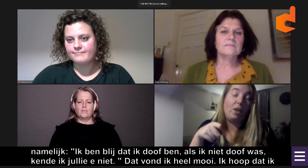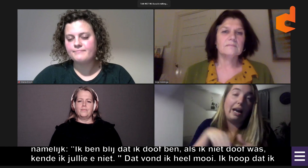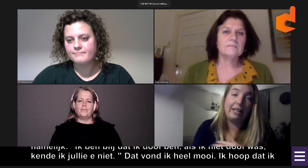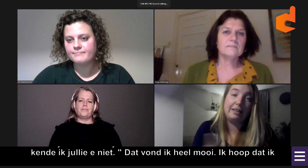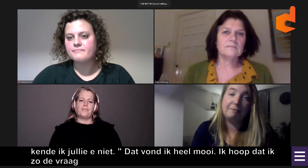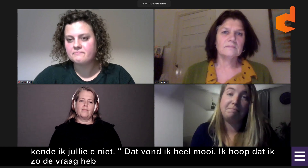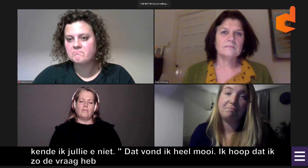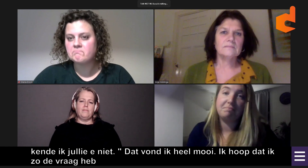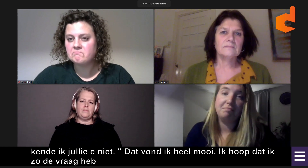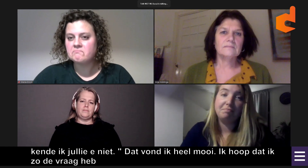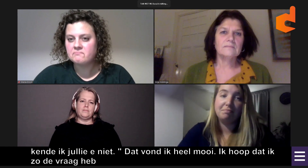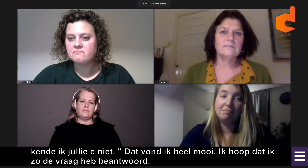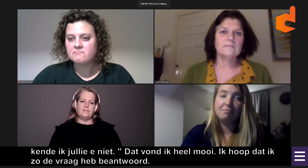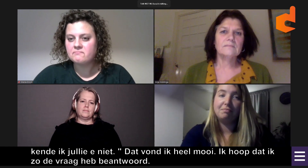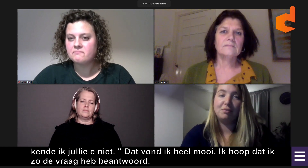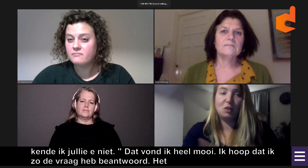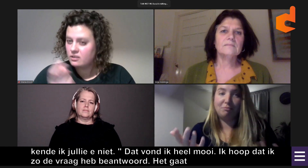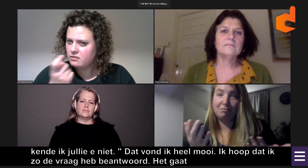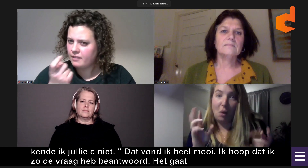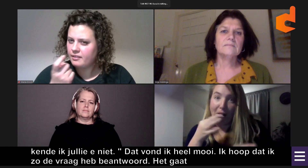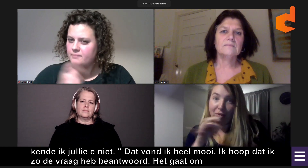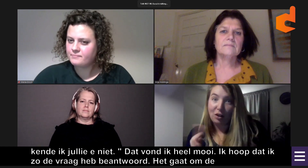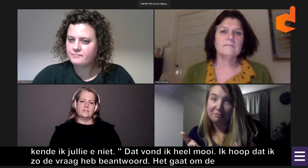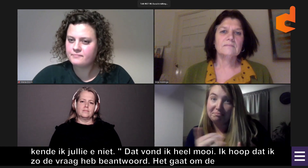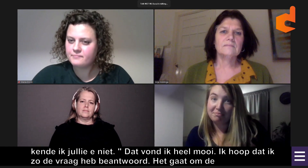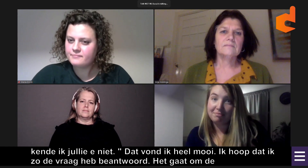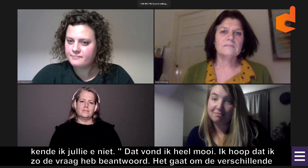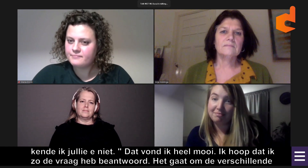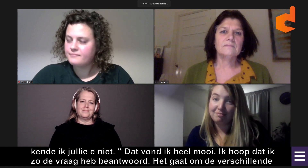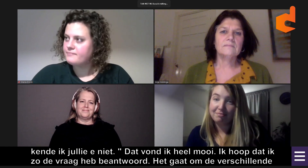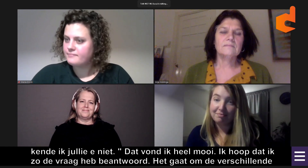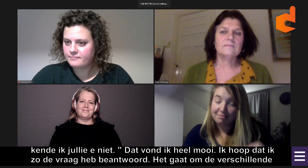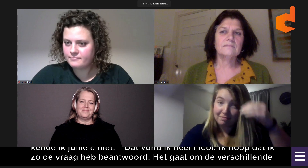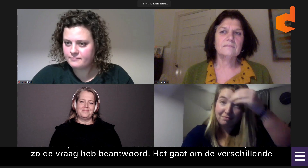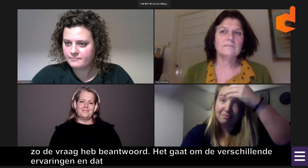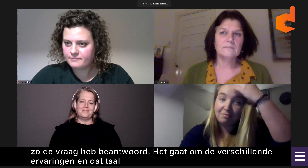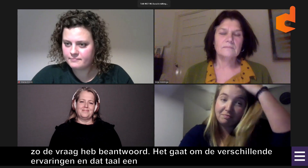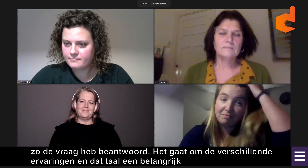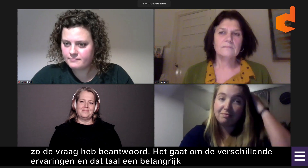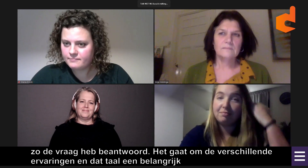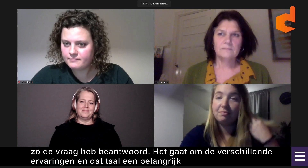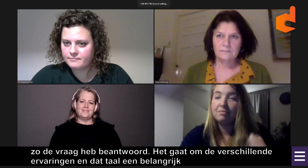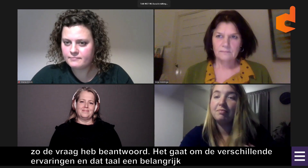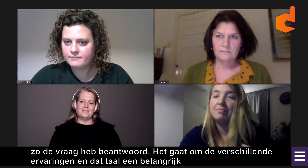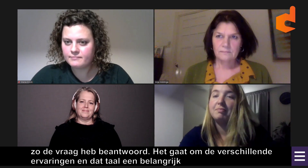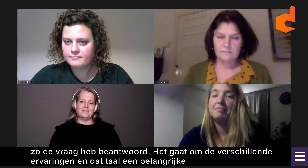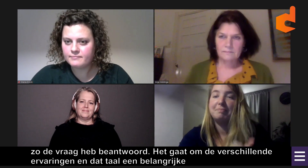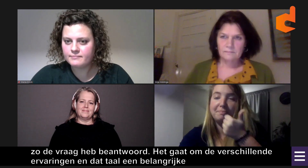verschillende ervaringen zijn. En dat taal daar ook een hele rol in speelt. Dus ja, dat is het antwoord op de vraag hoop ik.